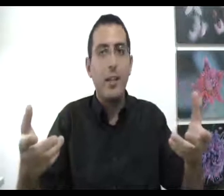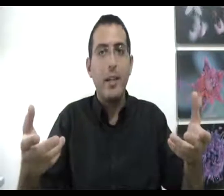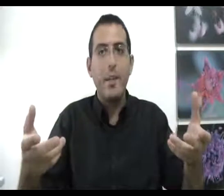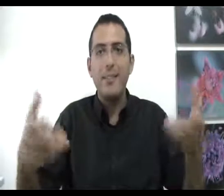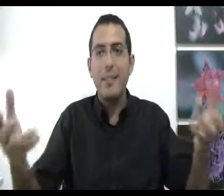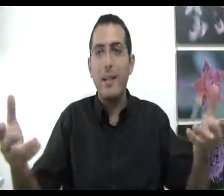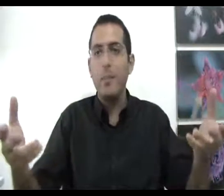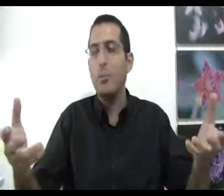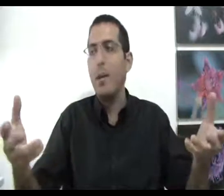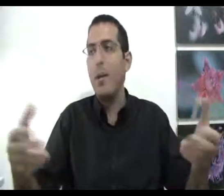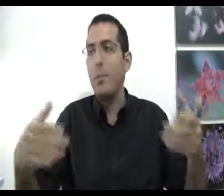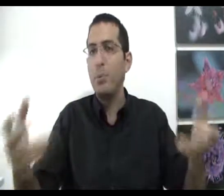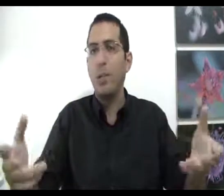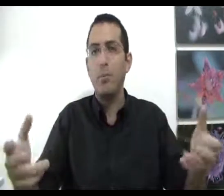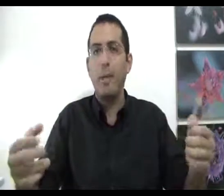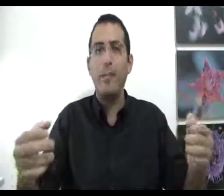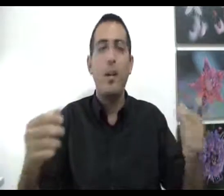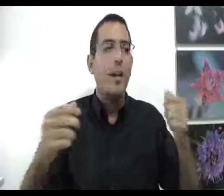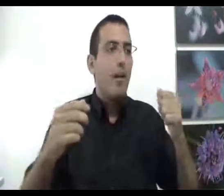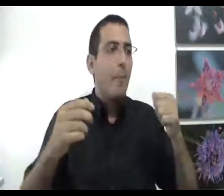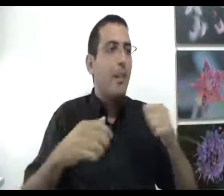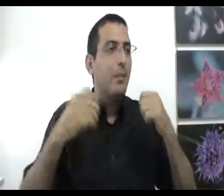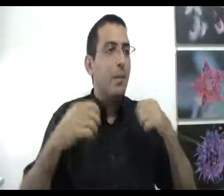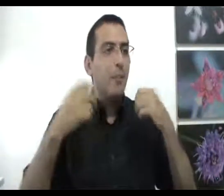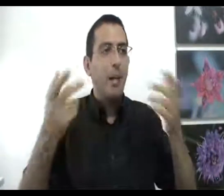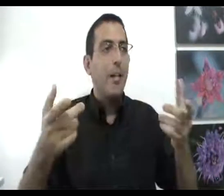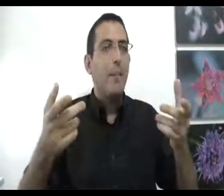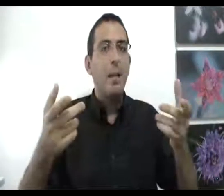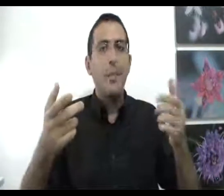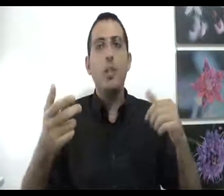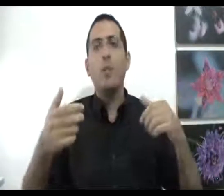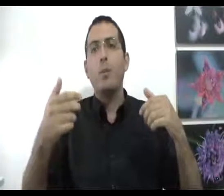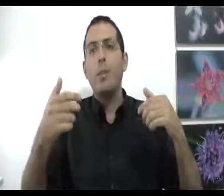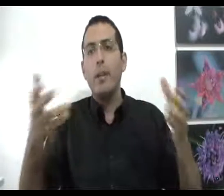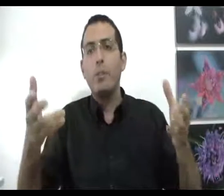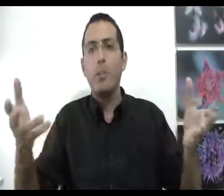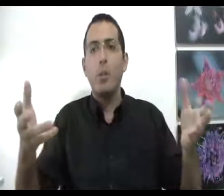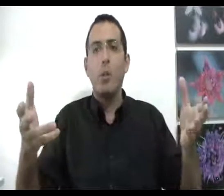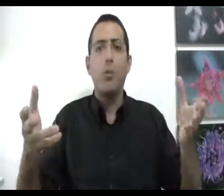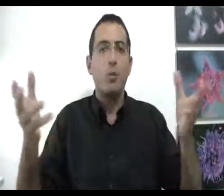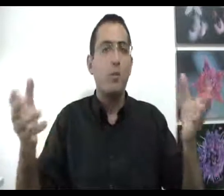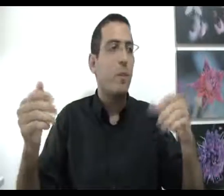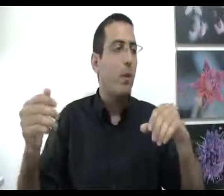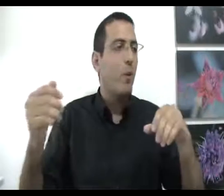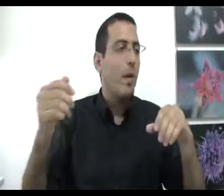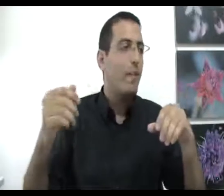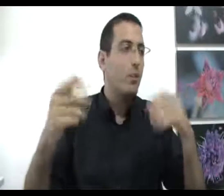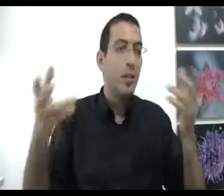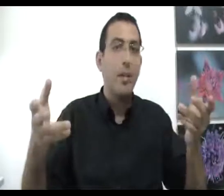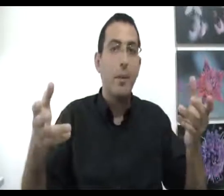מסרים בצורה פשוטה זאת אומרת, פעמים שהבן אדם בא למאמן אישי או ליועץ או פסיכולוג וכו' וכו' הוא צריך לקבל,